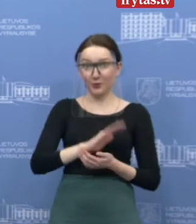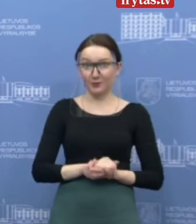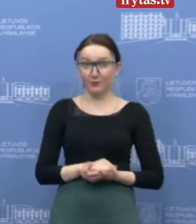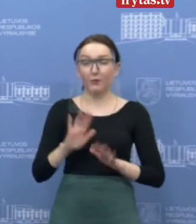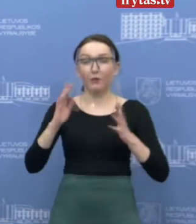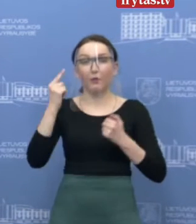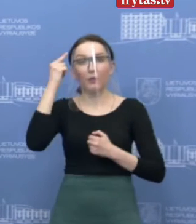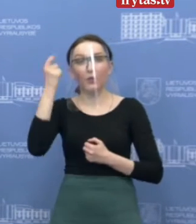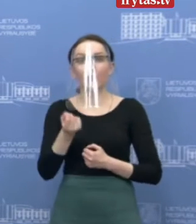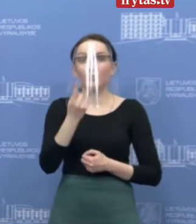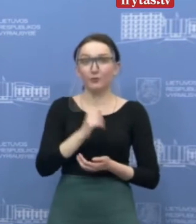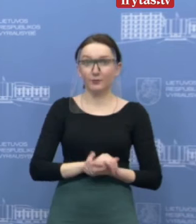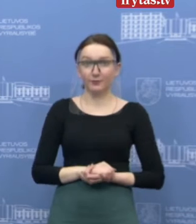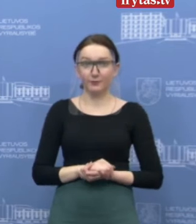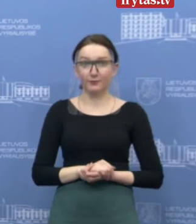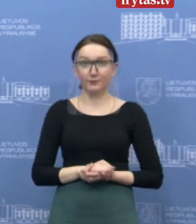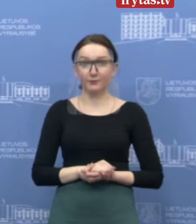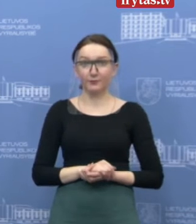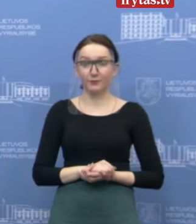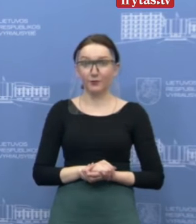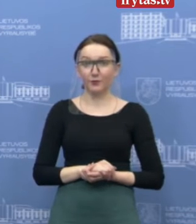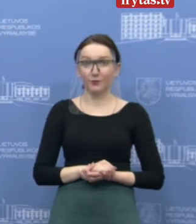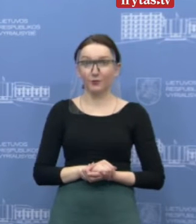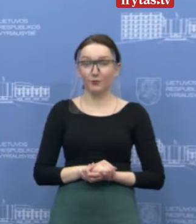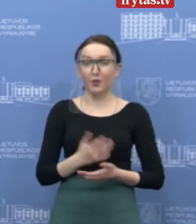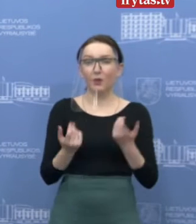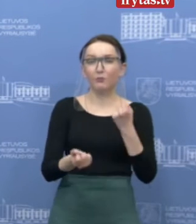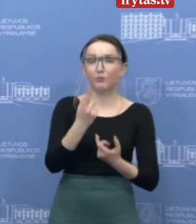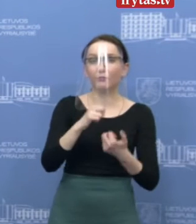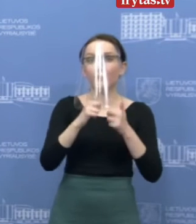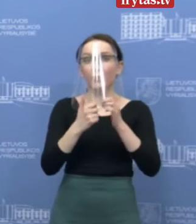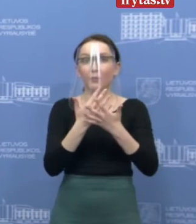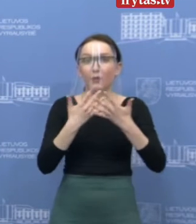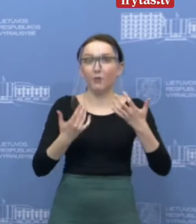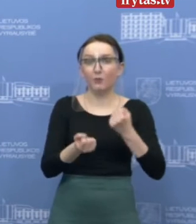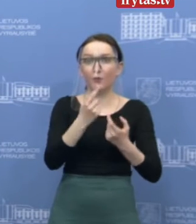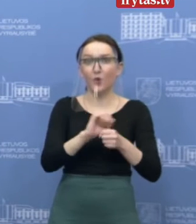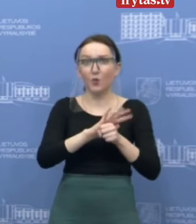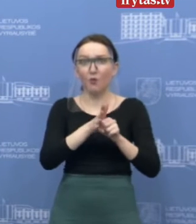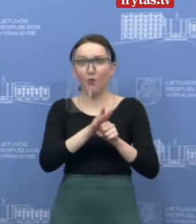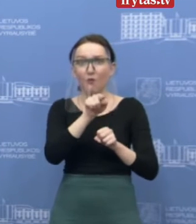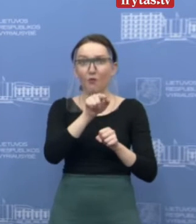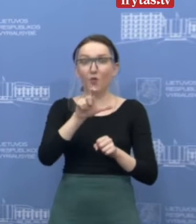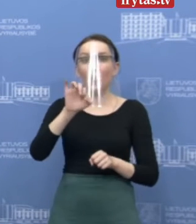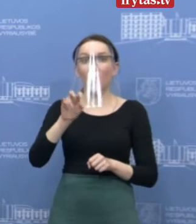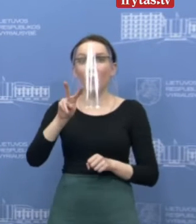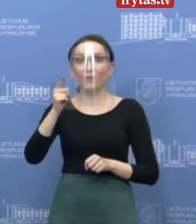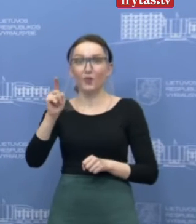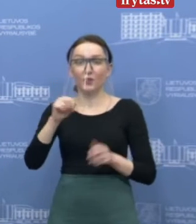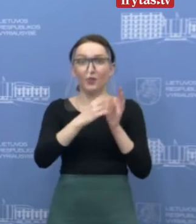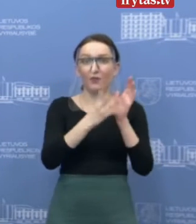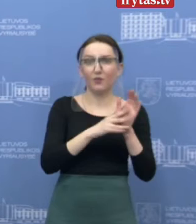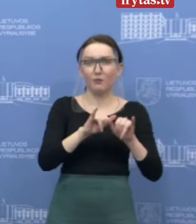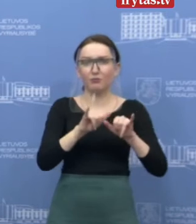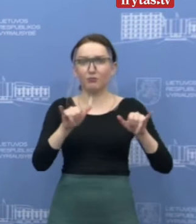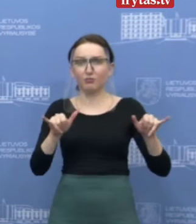kyla šitą idėją? Visą idėją kyla būtent iš iššūkių. COVID-19 virusas